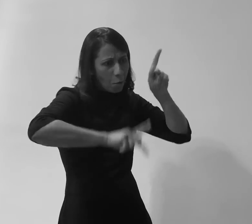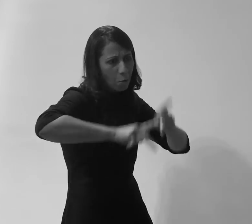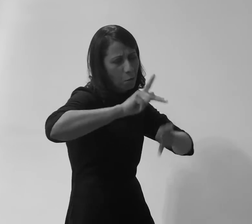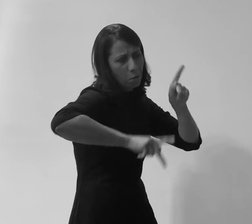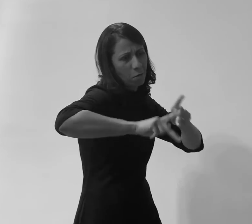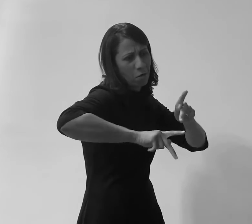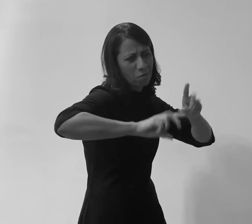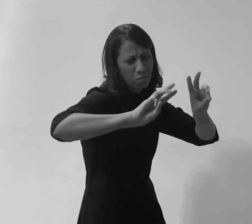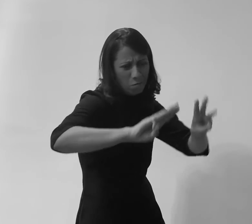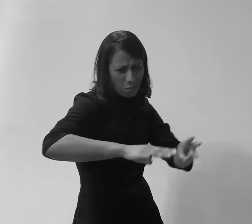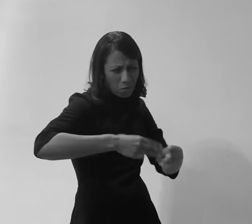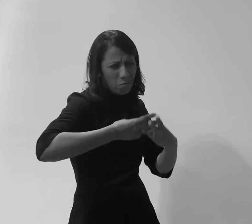Amém.